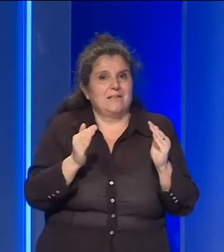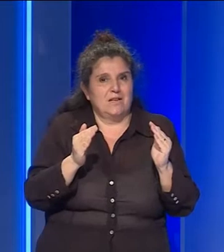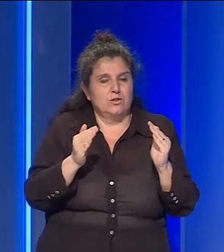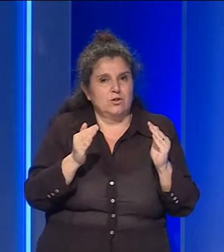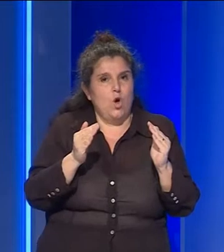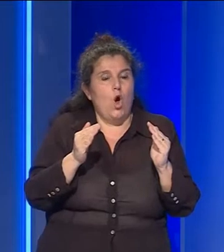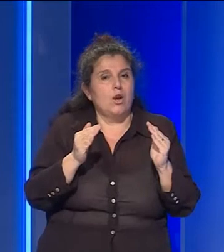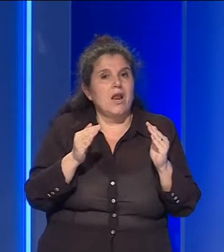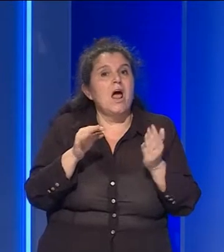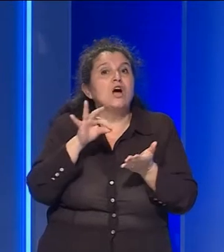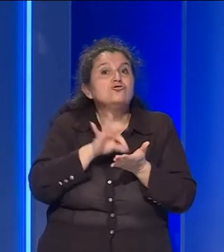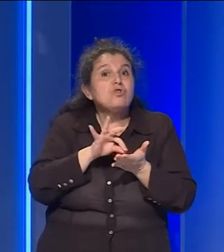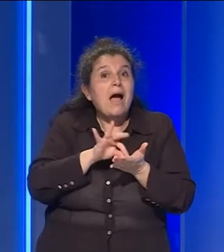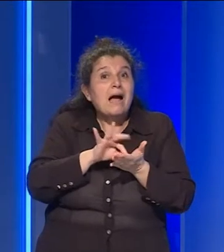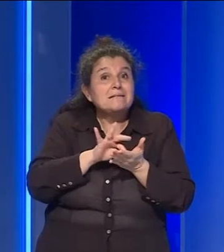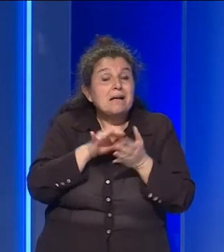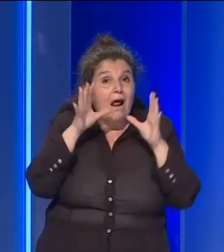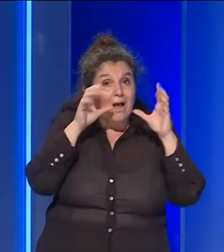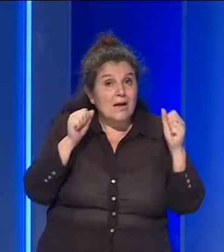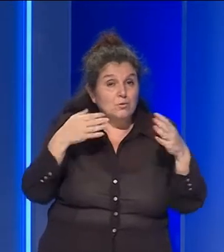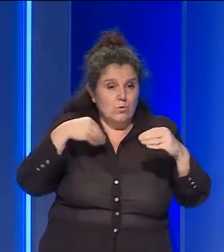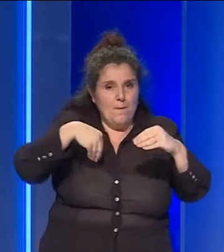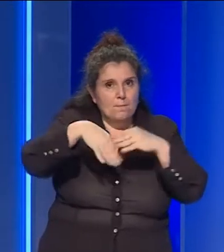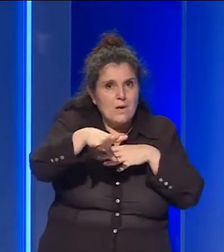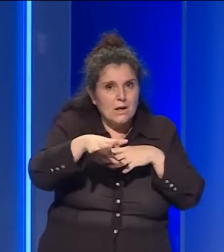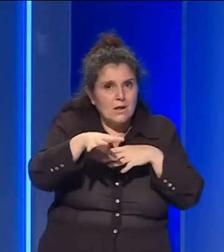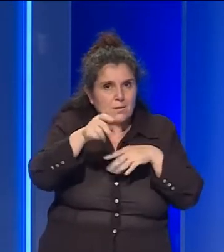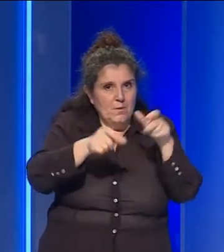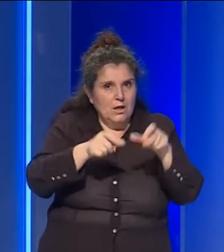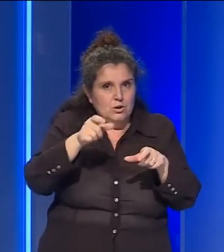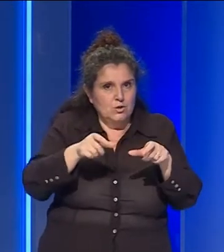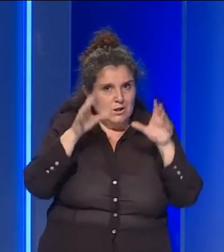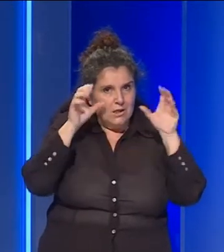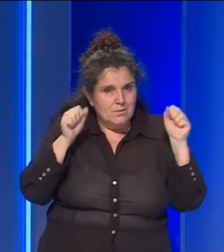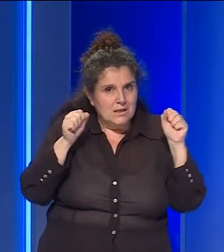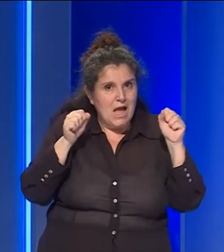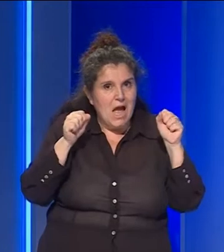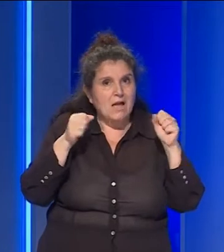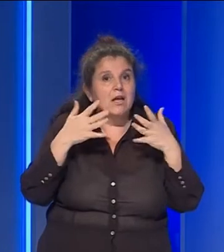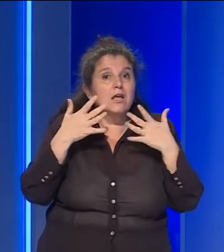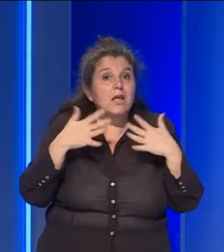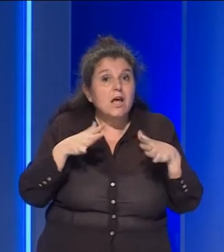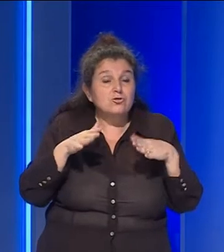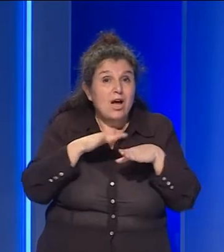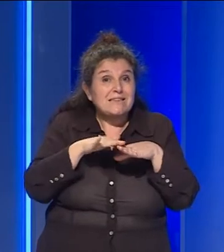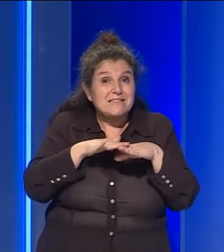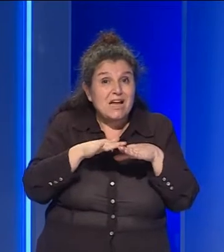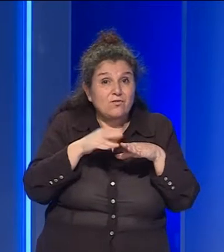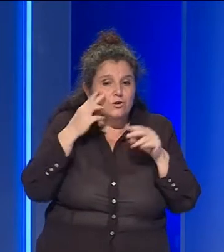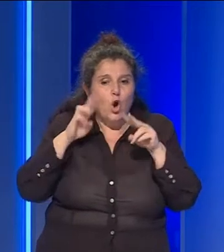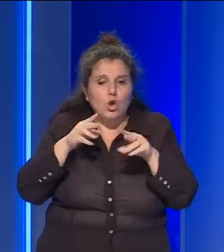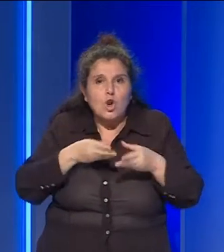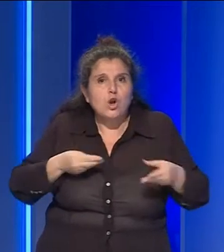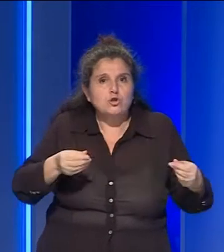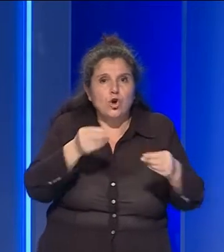centrale operativa dell'arma ha inviato sul posto un equipaggio della stazione che già in servizio per la stazione